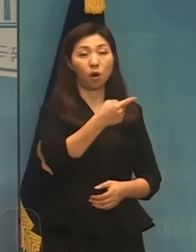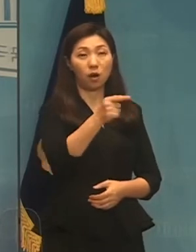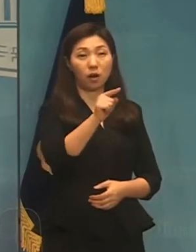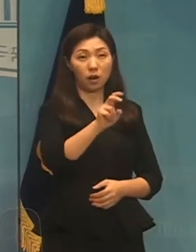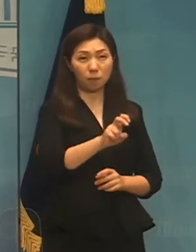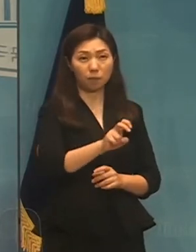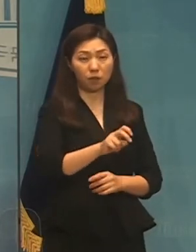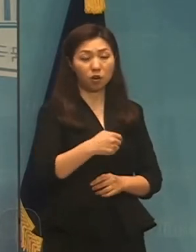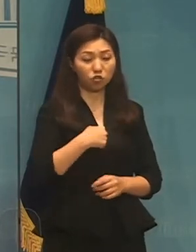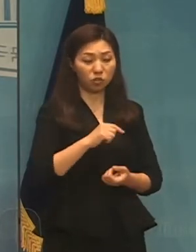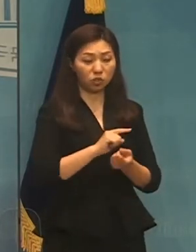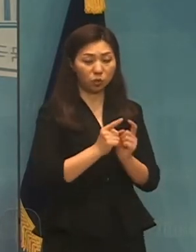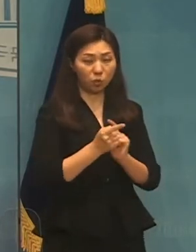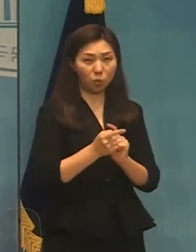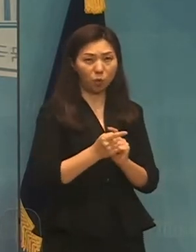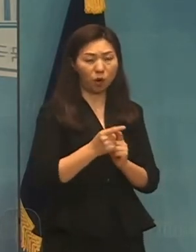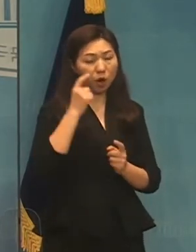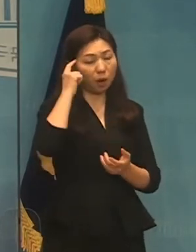분위기였습니다.